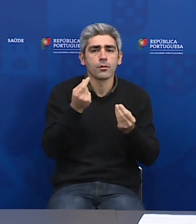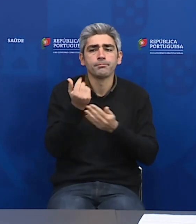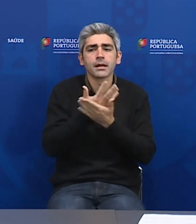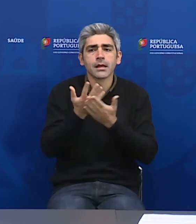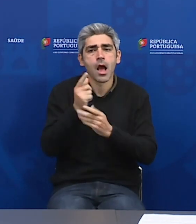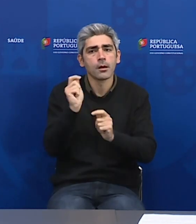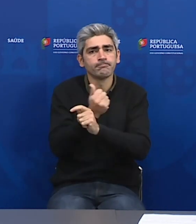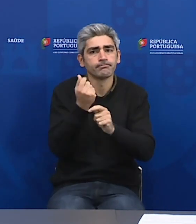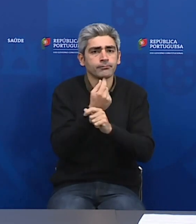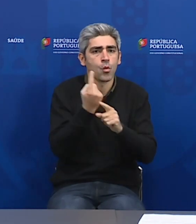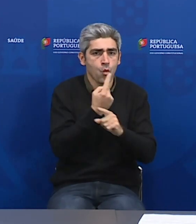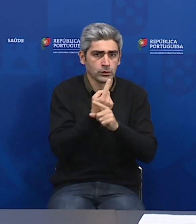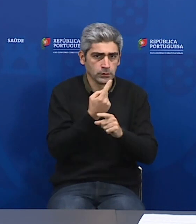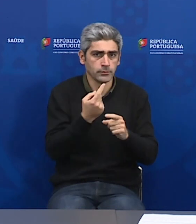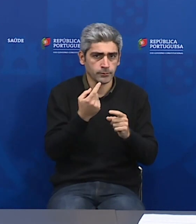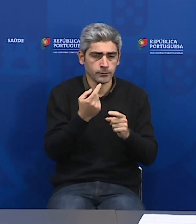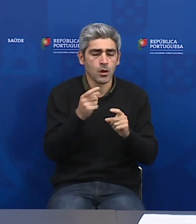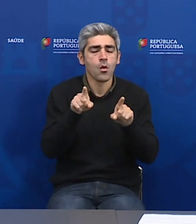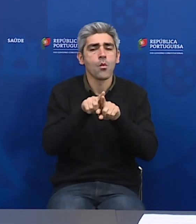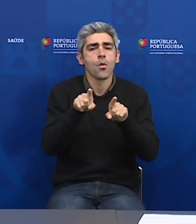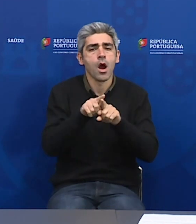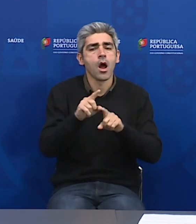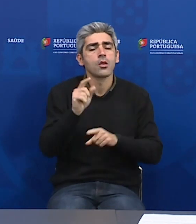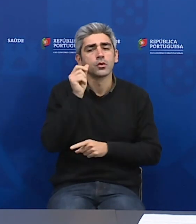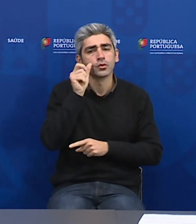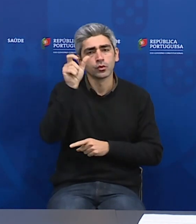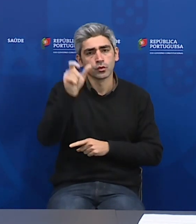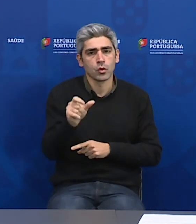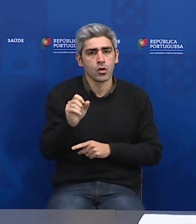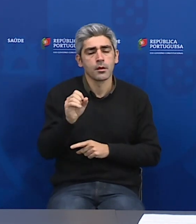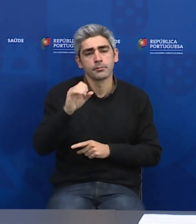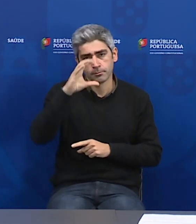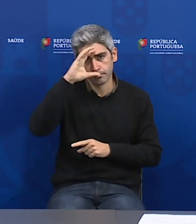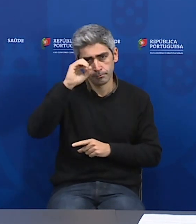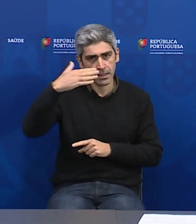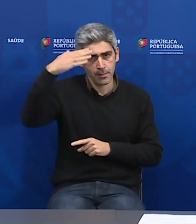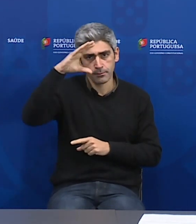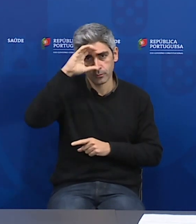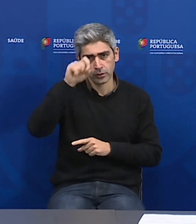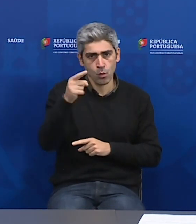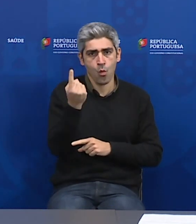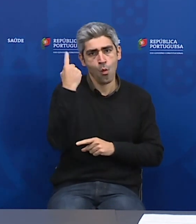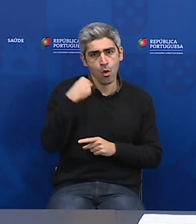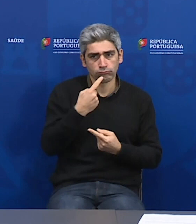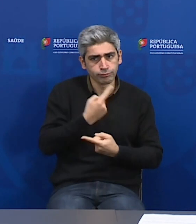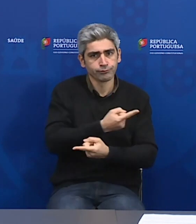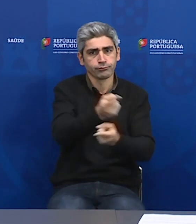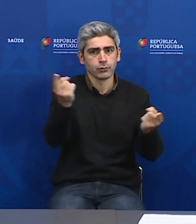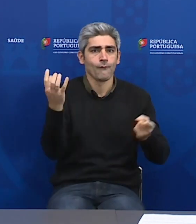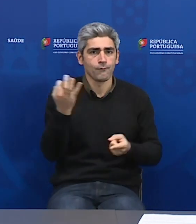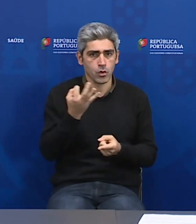Conforme o Sr. Primeiro-Ministro teve a oportunidade de ontem referir,